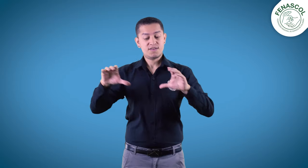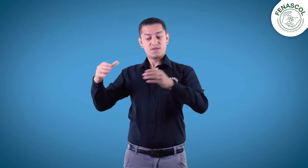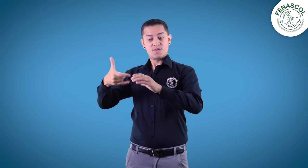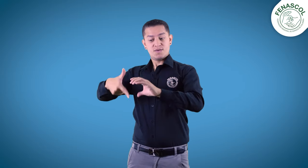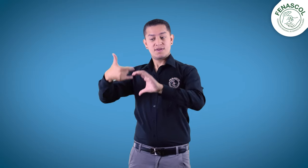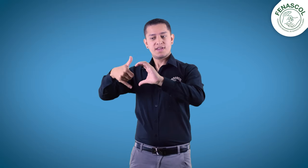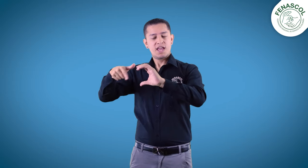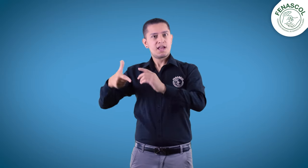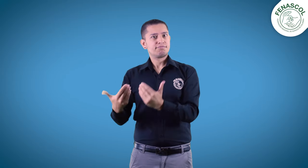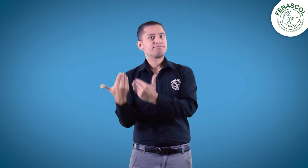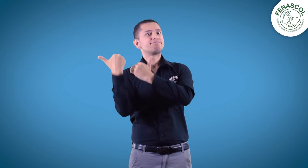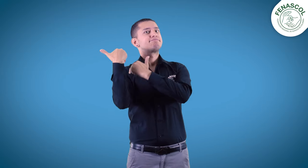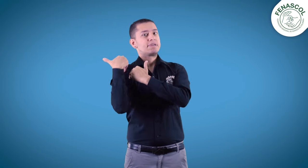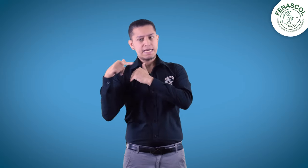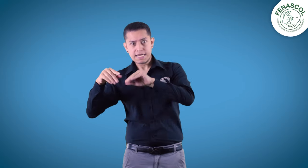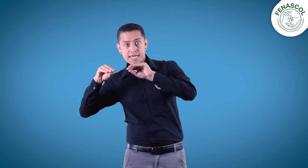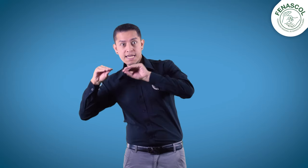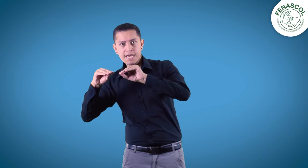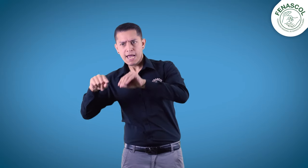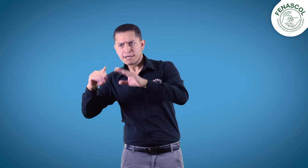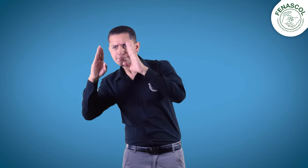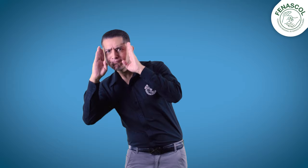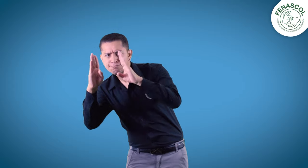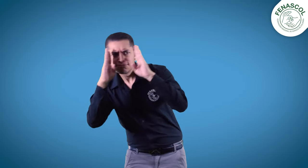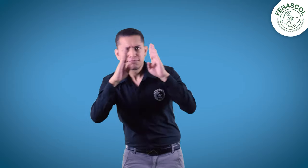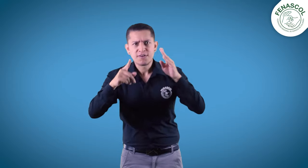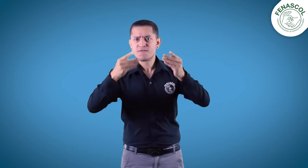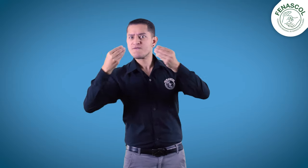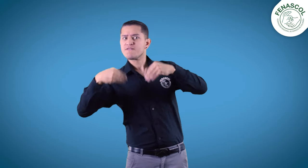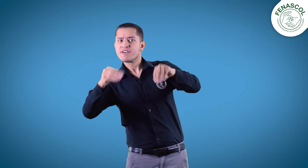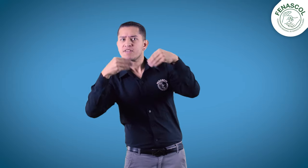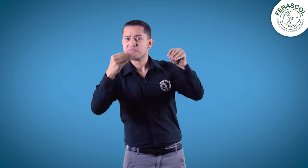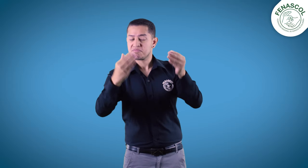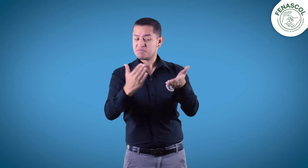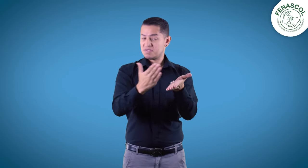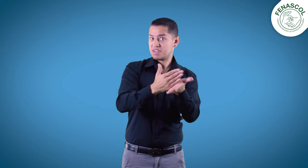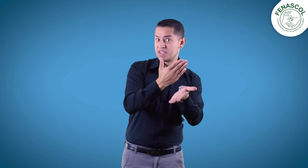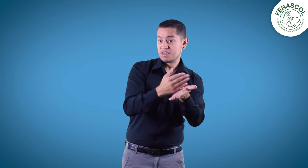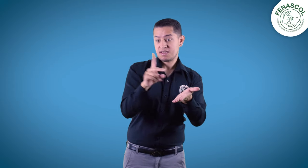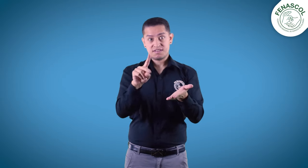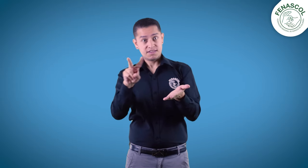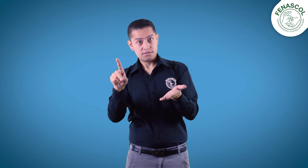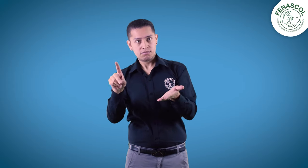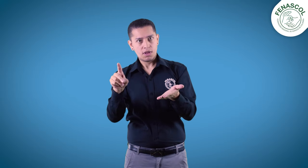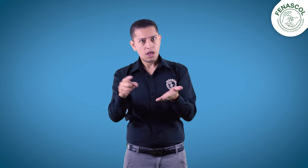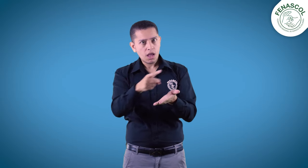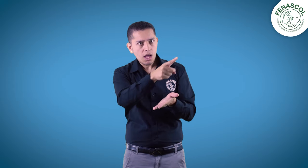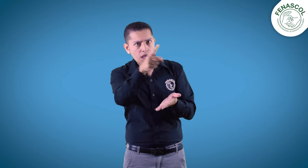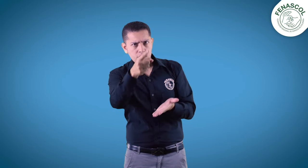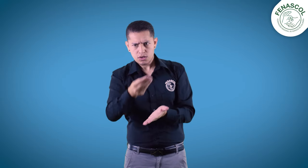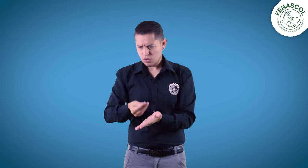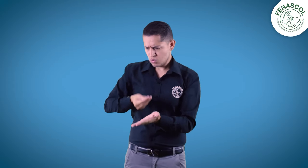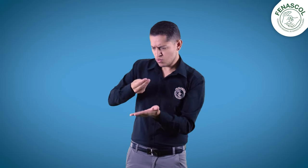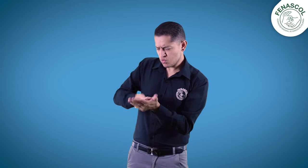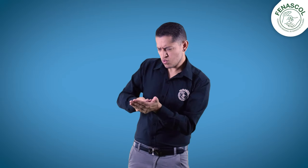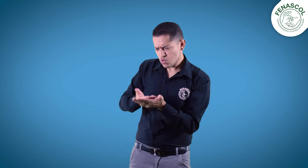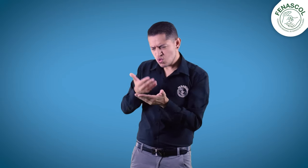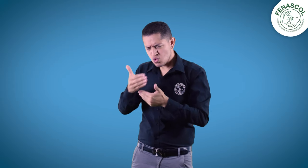canal de comunicación en WhatsApp, desde el área de capacitación, estaremos atentos a responder las solicitudes de compra del material.